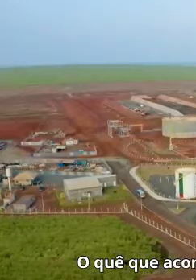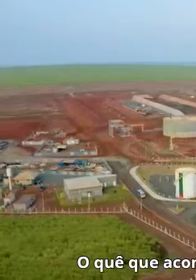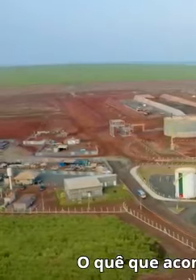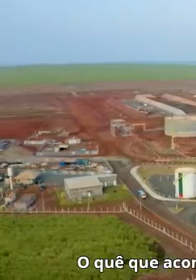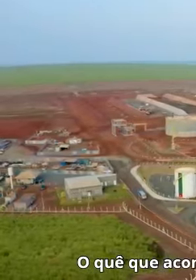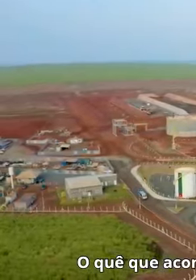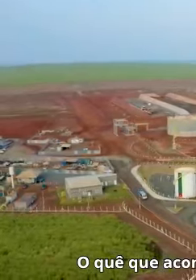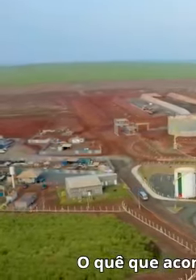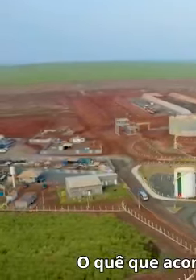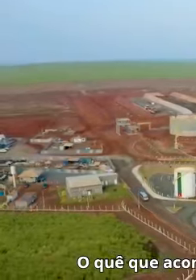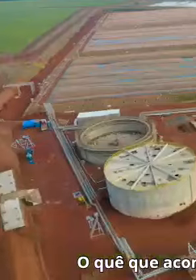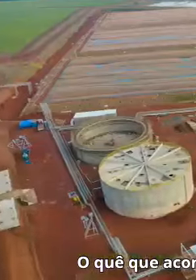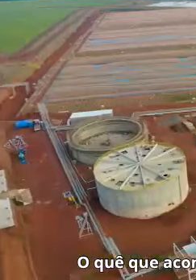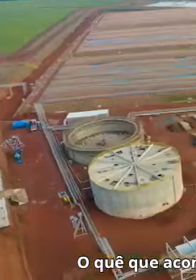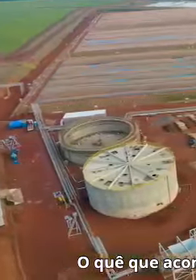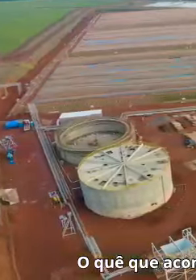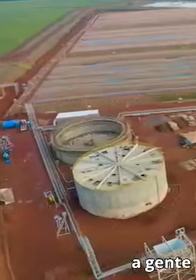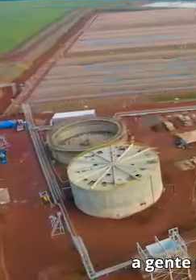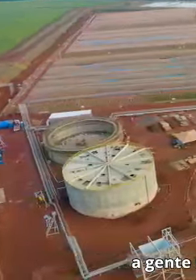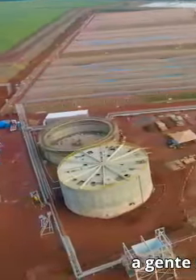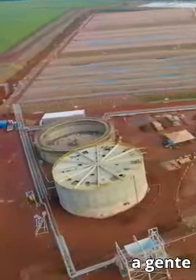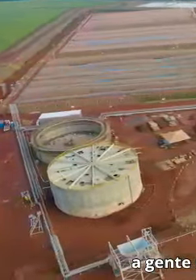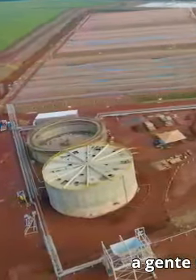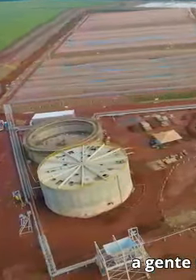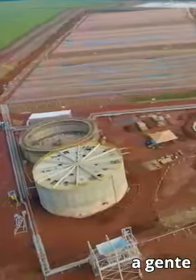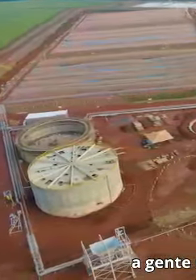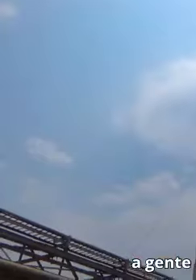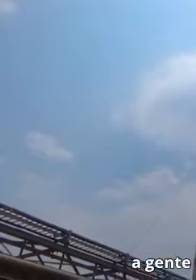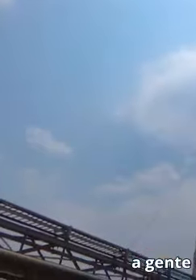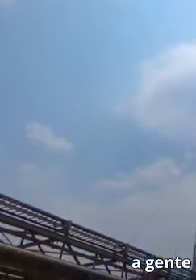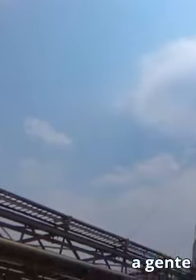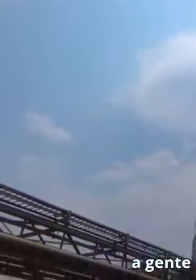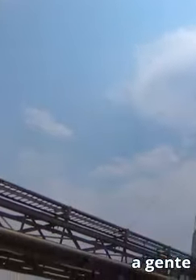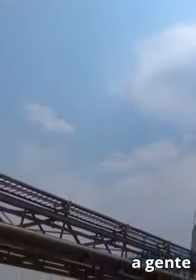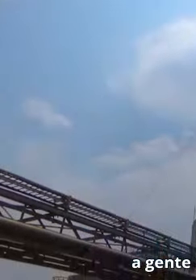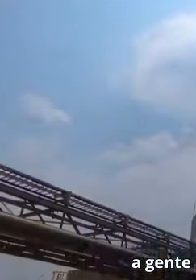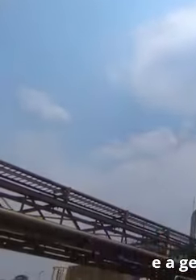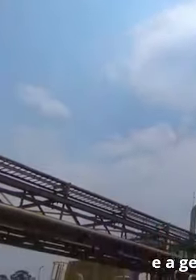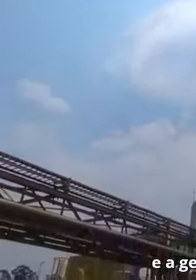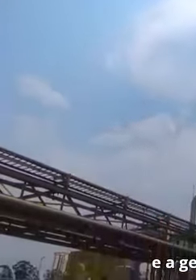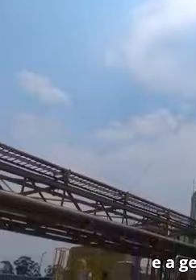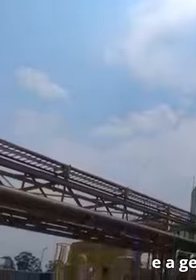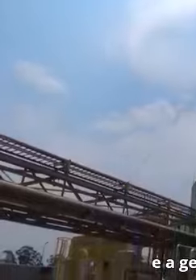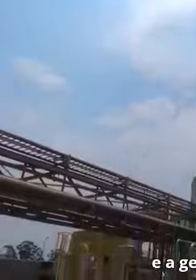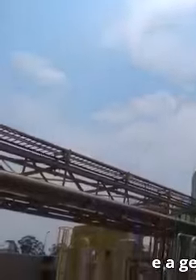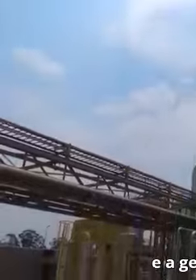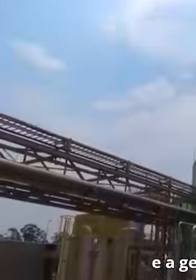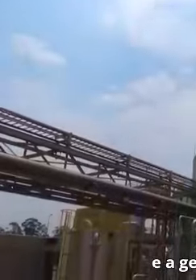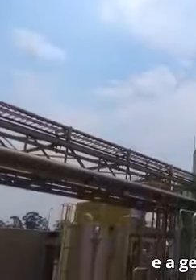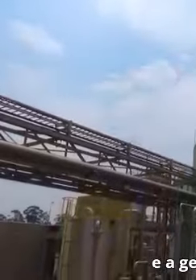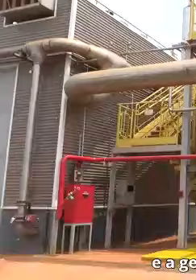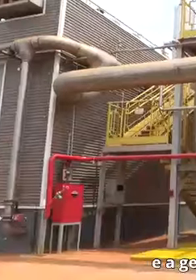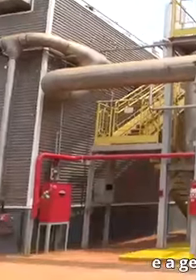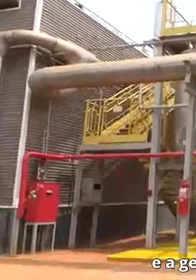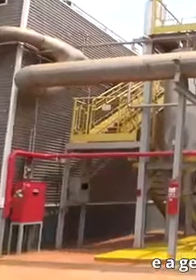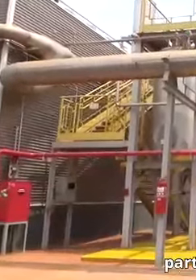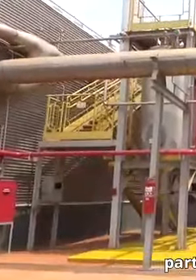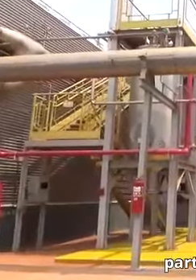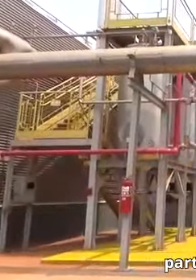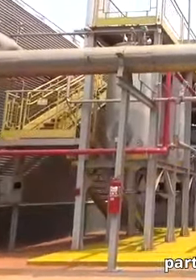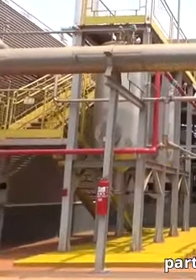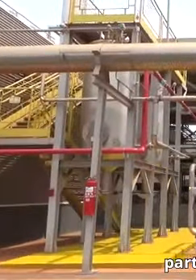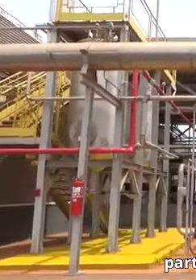acontece aqui na planta de biogás? A gente recebe esse subproduto e a gente tira deles apenas